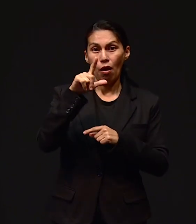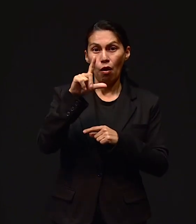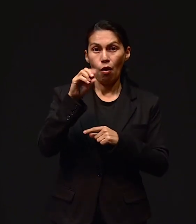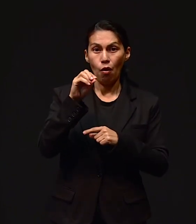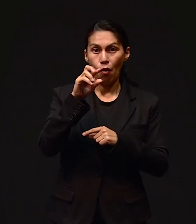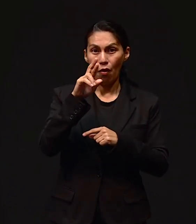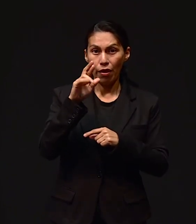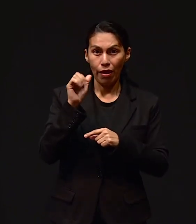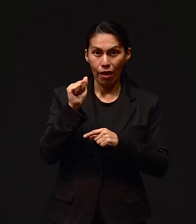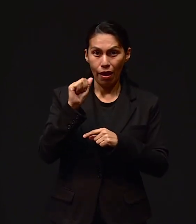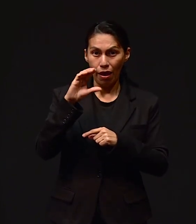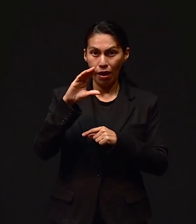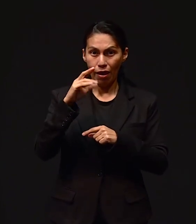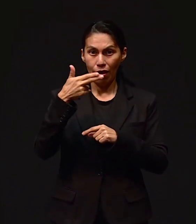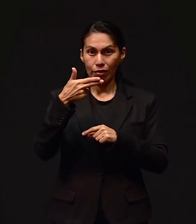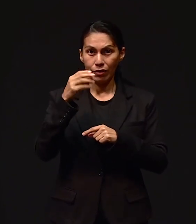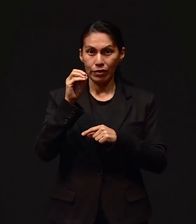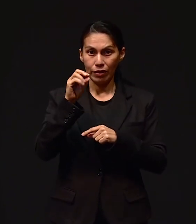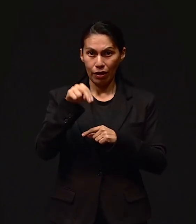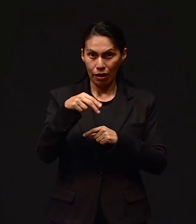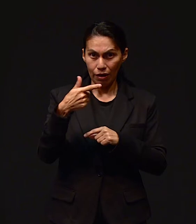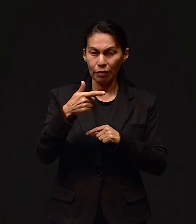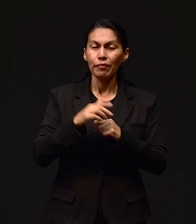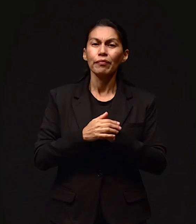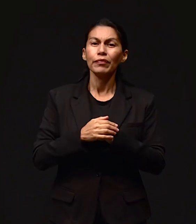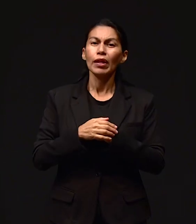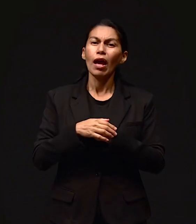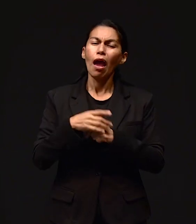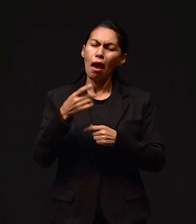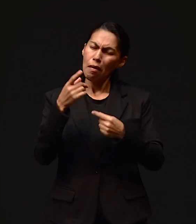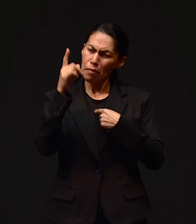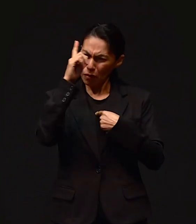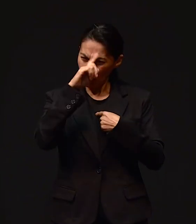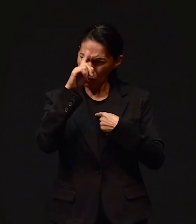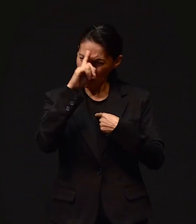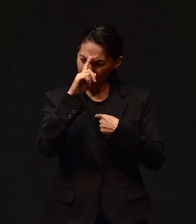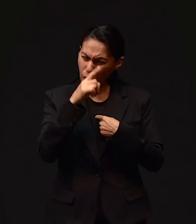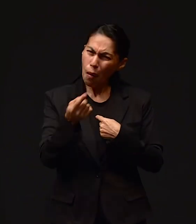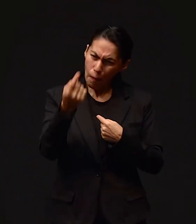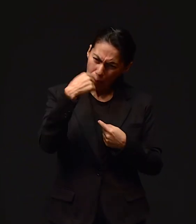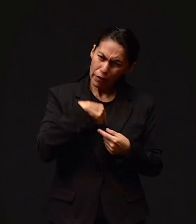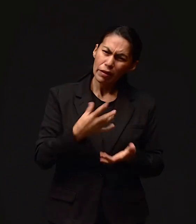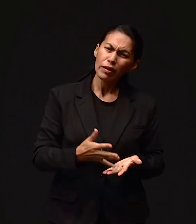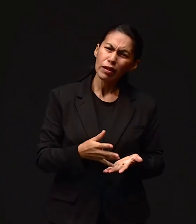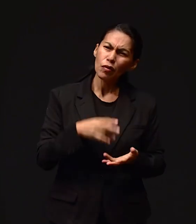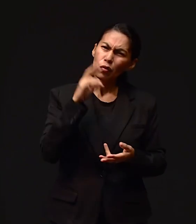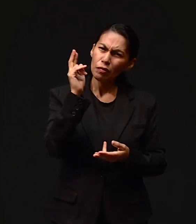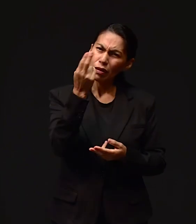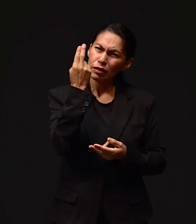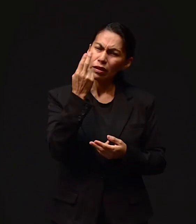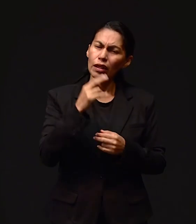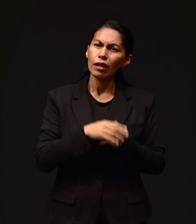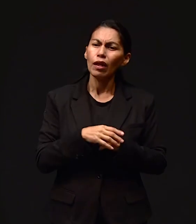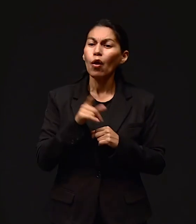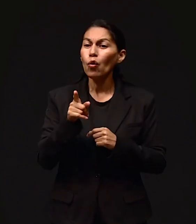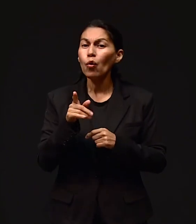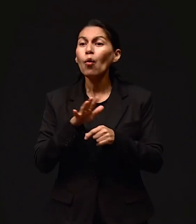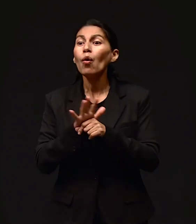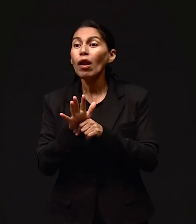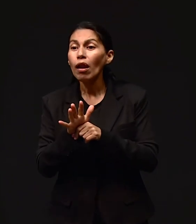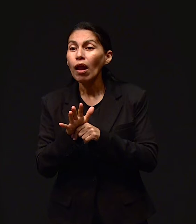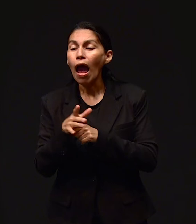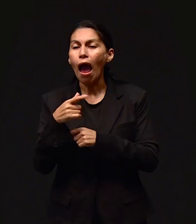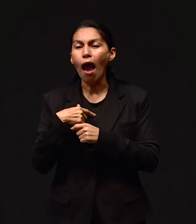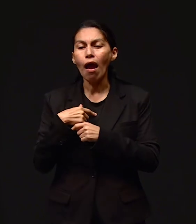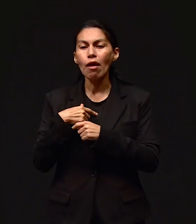se llama ella. Y ella fue la que me aconsejó en venirme para acá a la universidad. ¿Y tú eres qué profesión